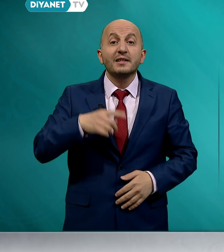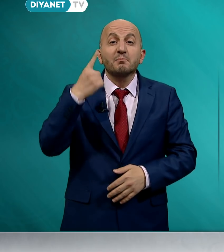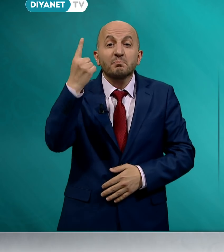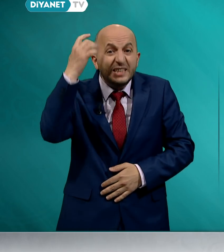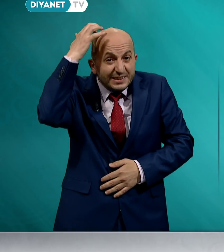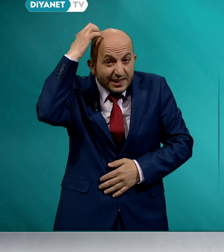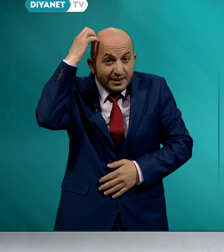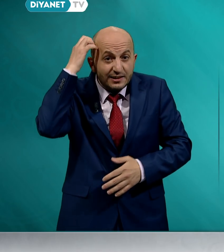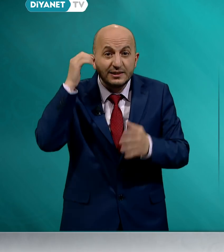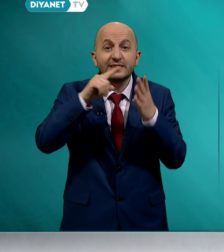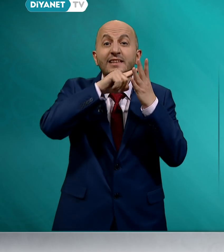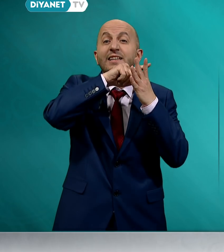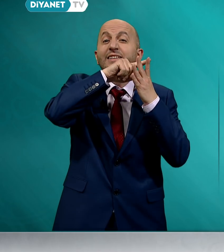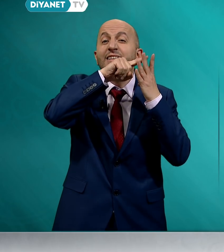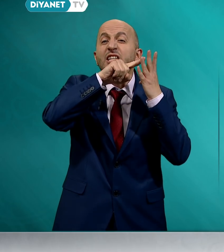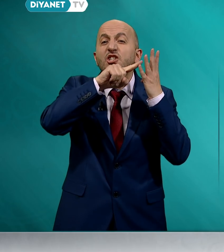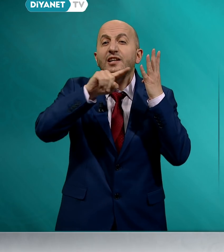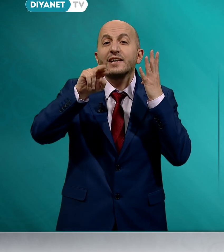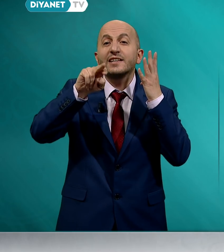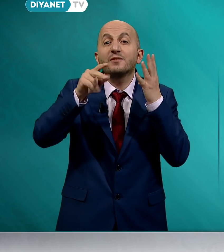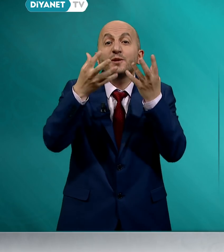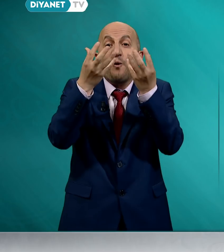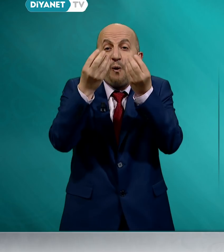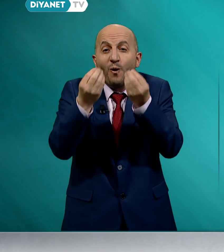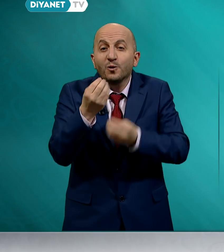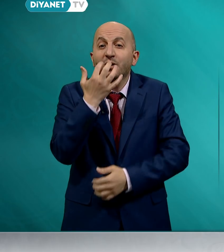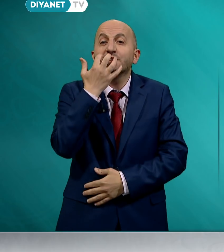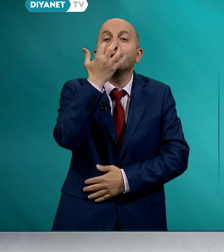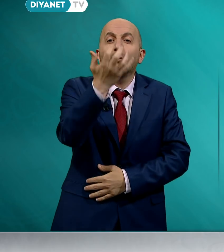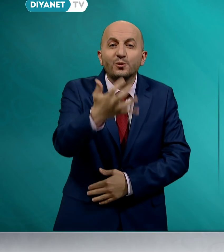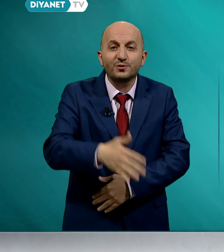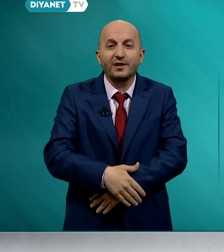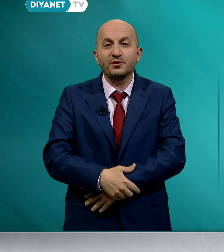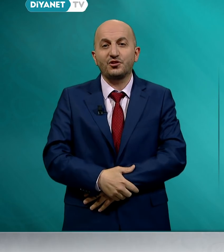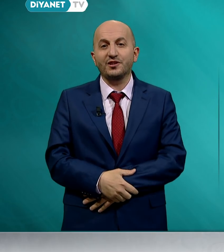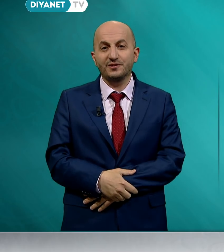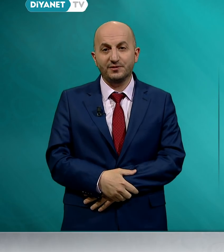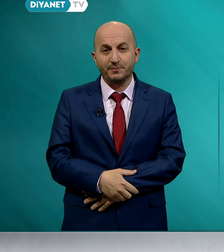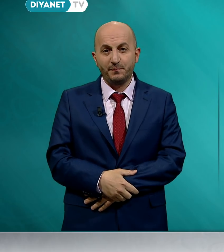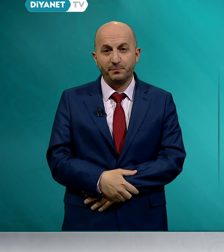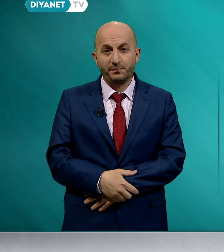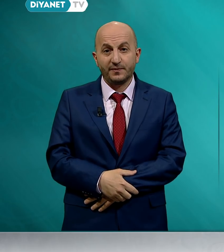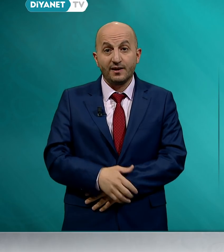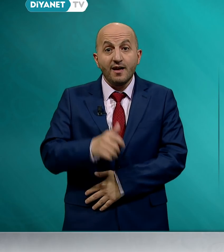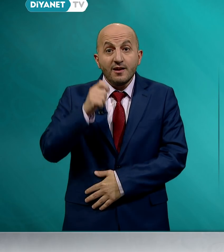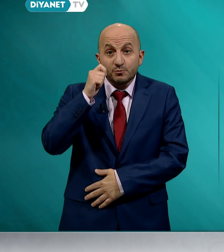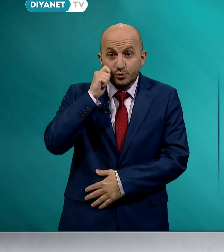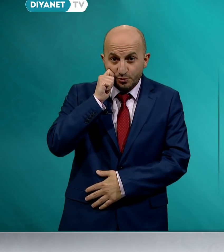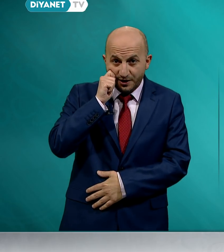bir tarağın dişleri gibi olmayı öğütülemiştir. Müslüman